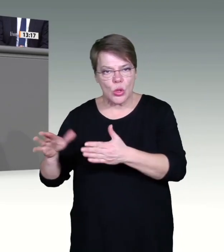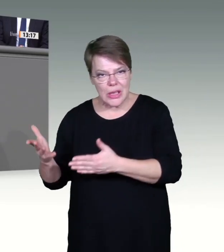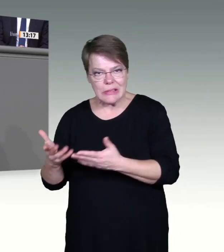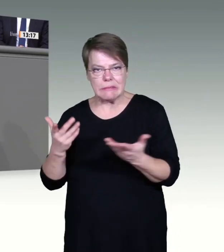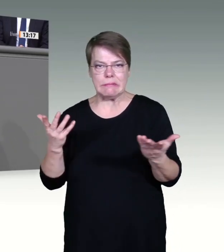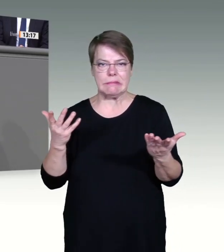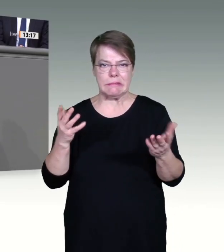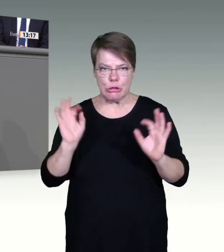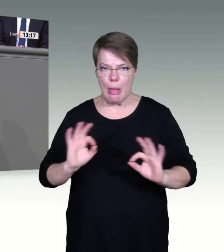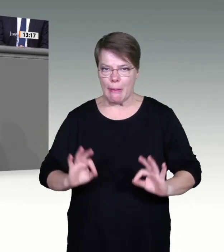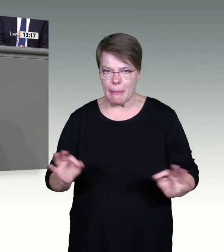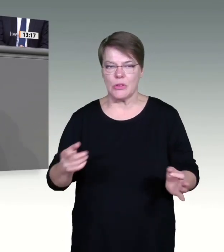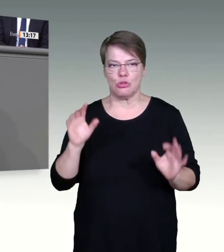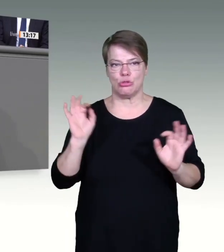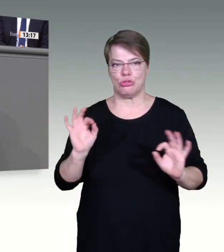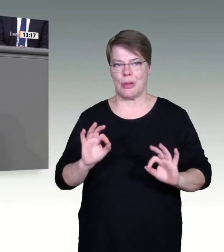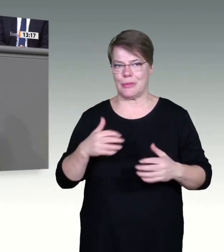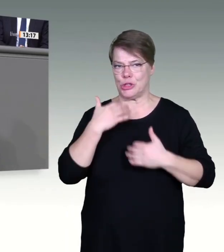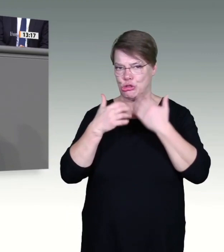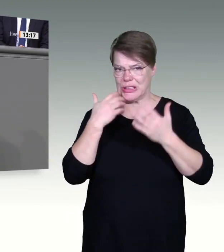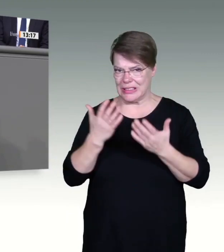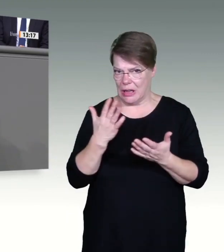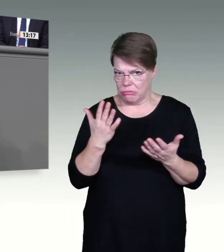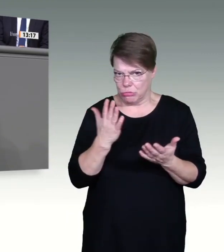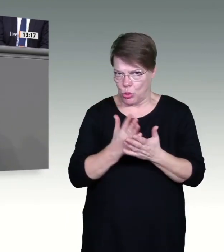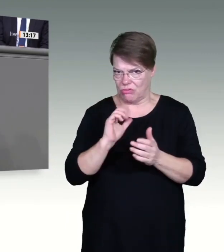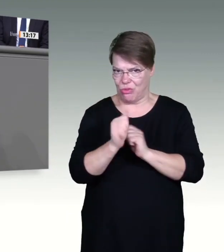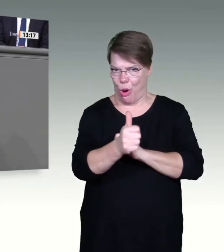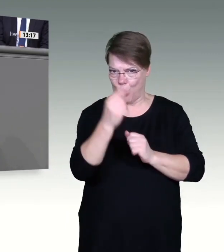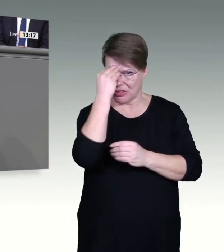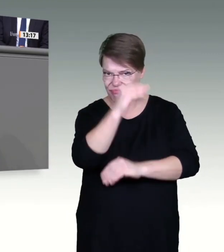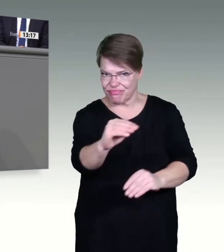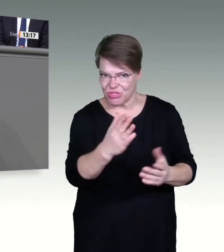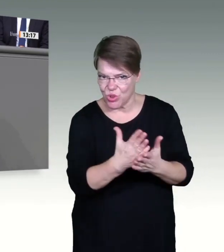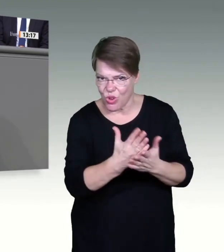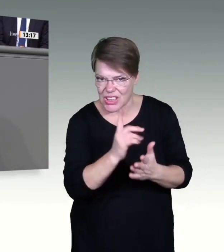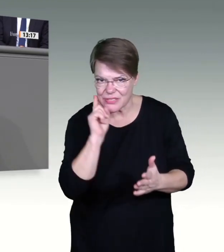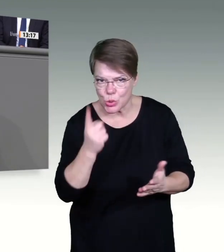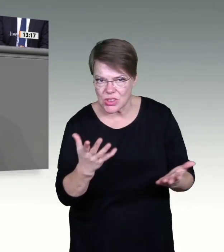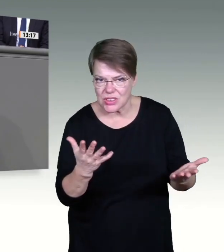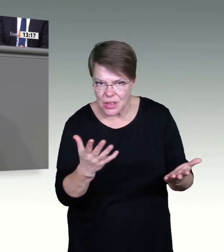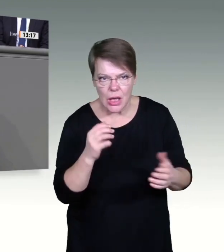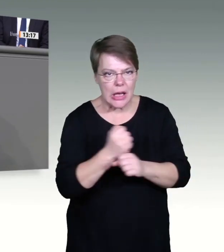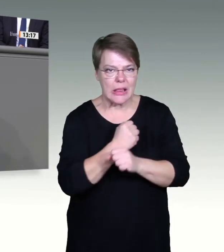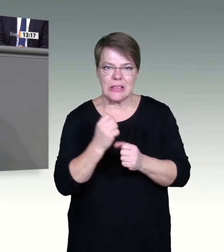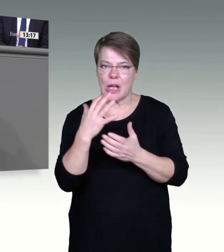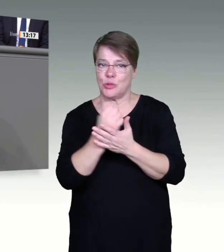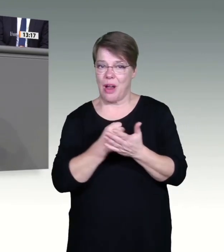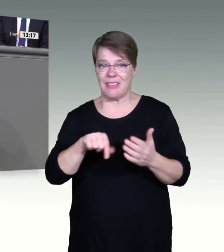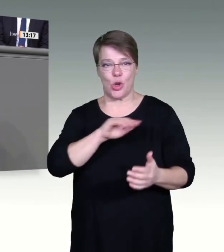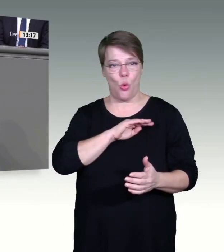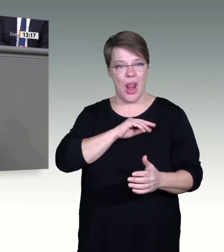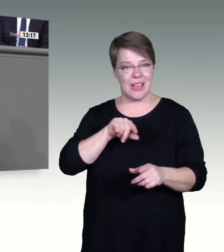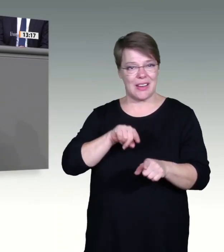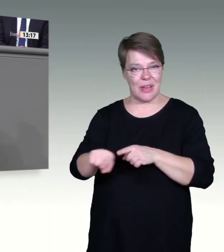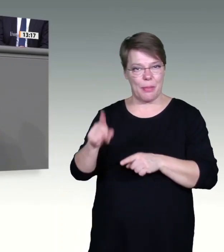haben Sie als linksgelbe Koalition gemacht. Das können wir Ihnen leider nicht ersparen, liebe Kolleginnen und Kollegen. Jetzt könnte man sagen, das ist